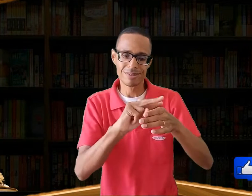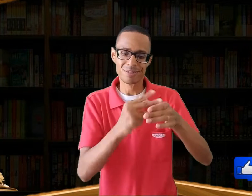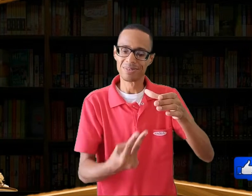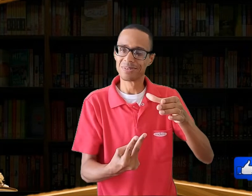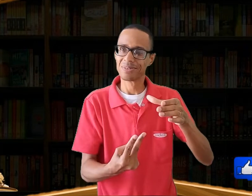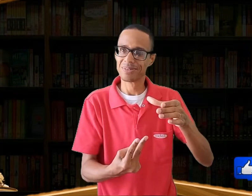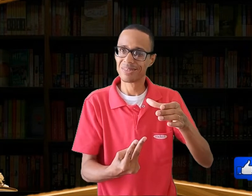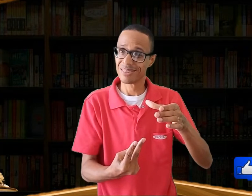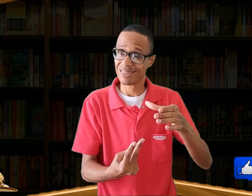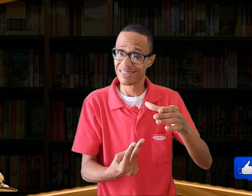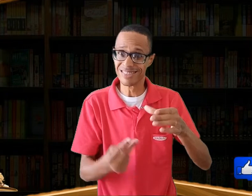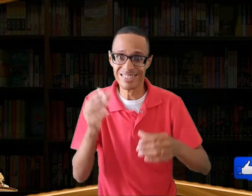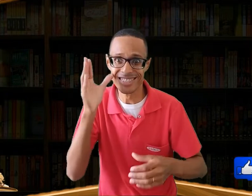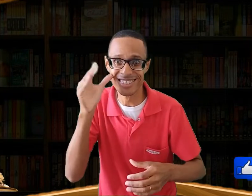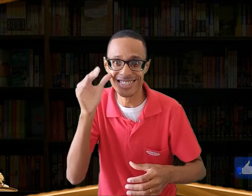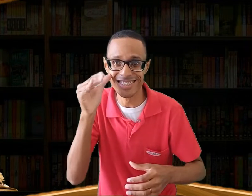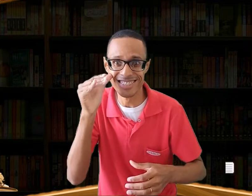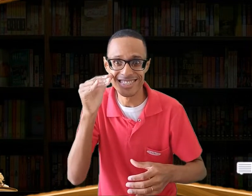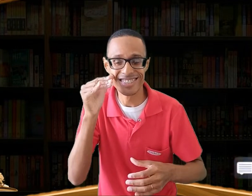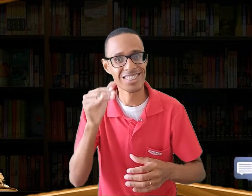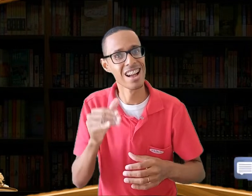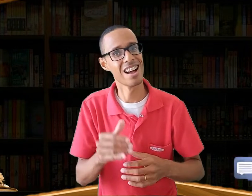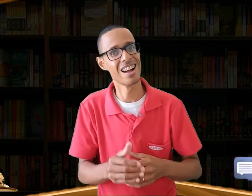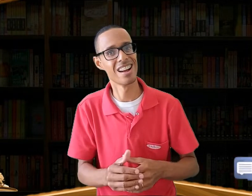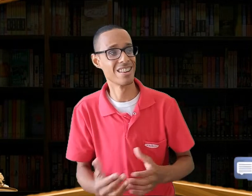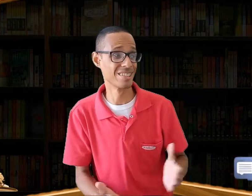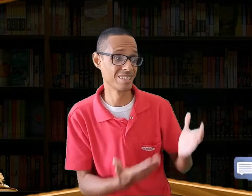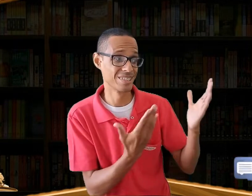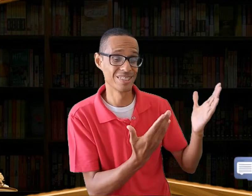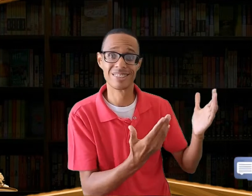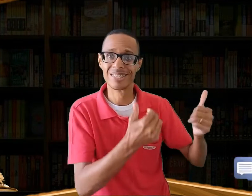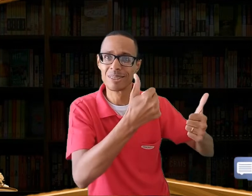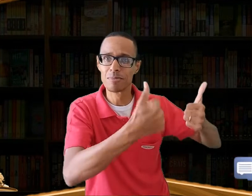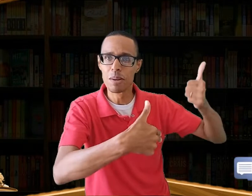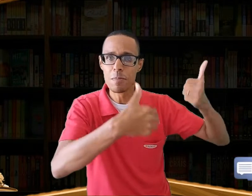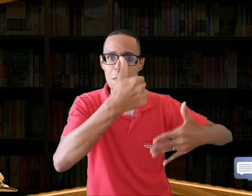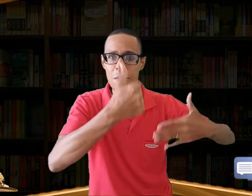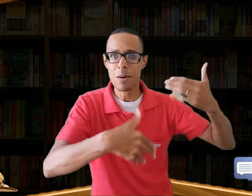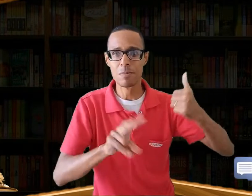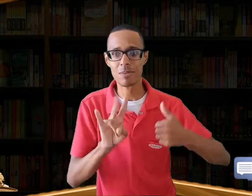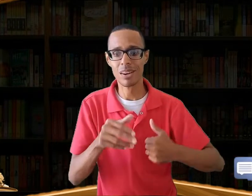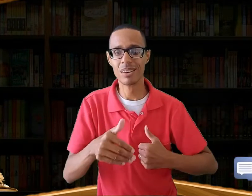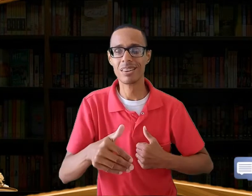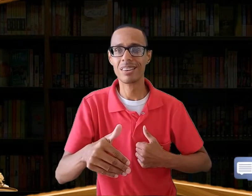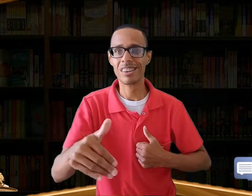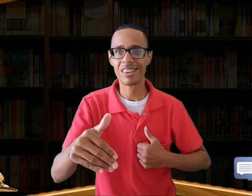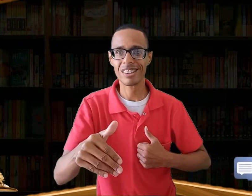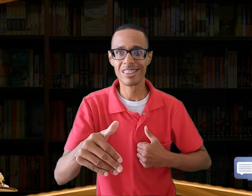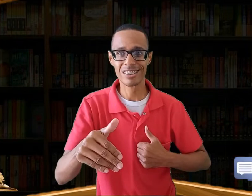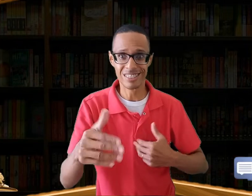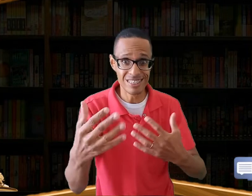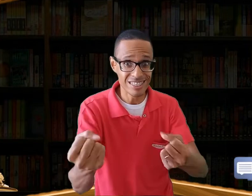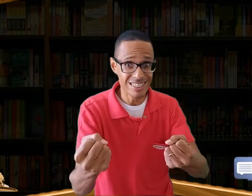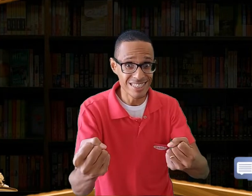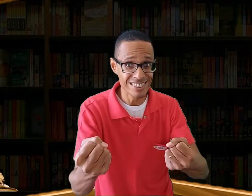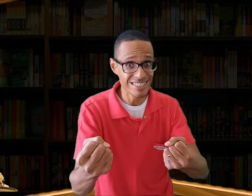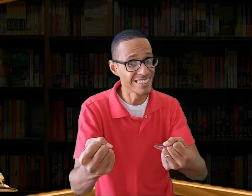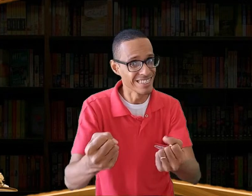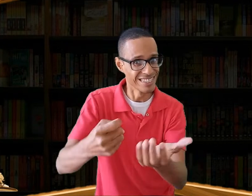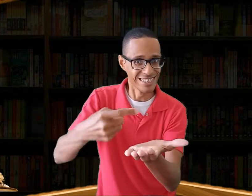Quer saber mais sobre Letícia e suas obras? Então, convido você para estar conosco no próximo